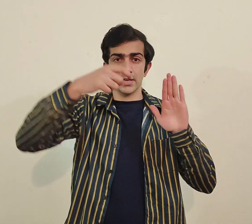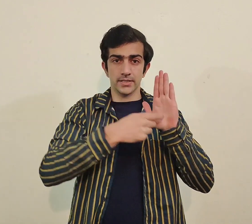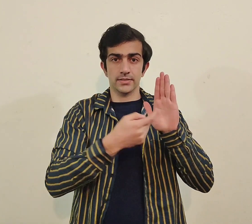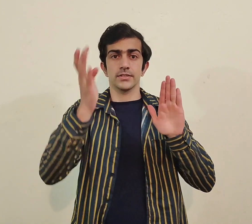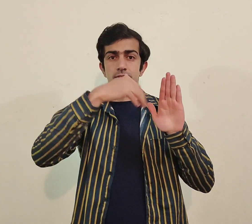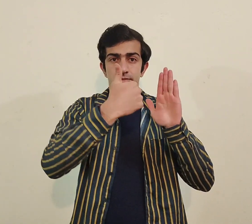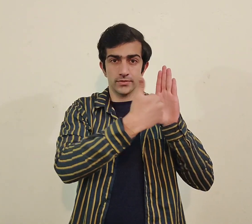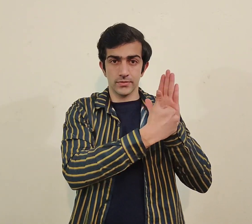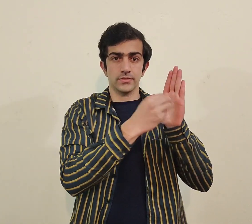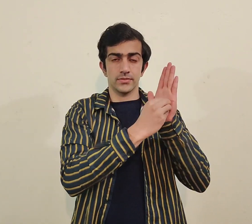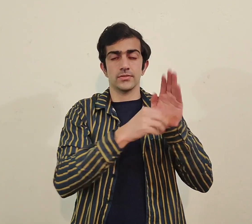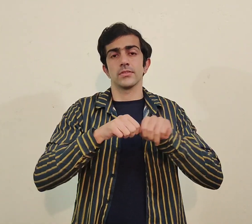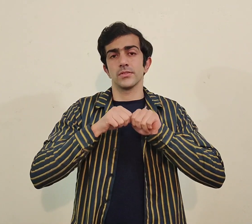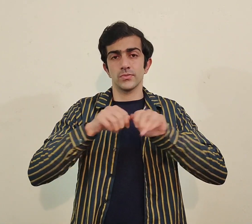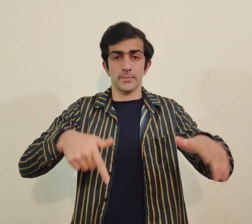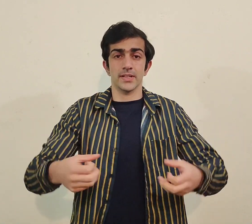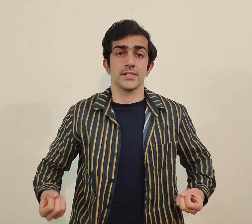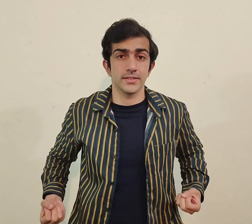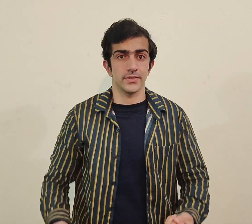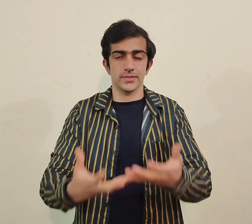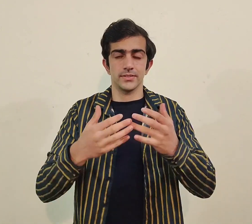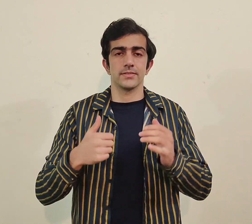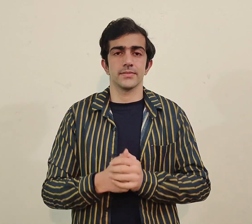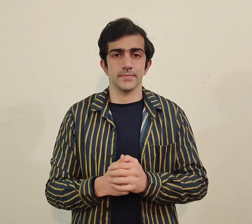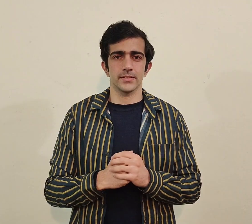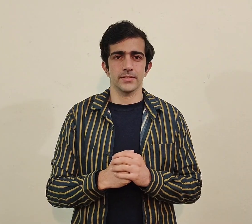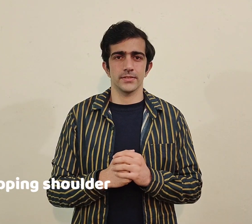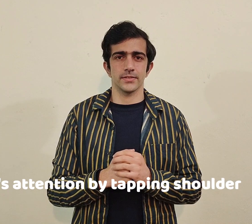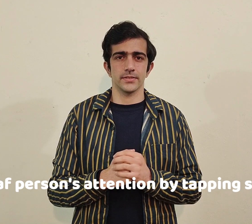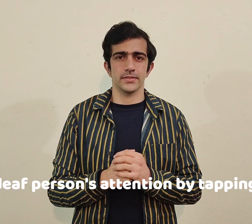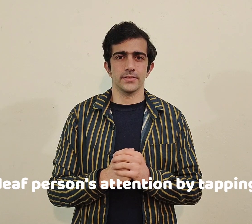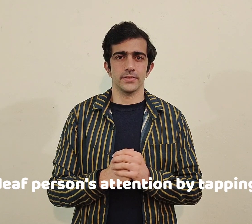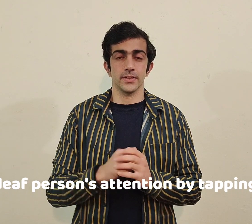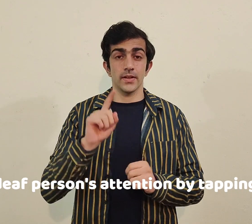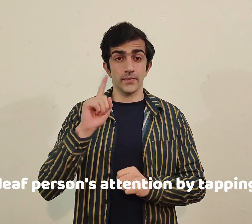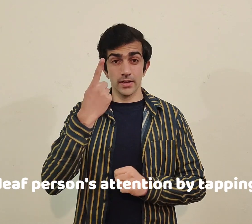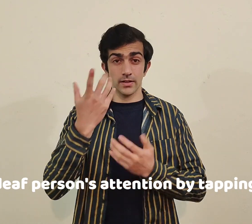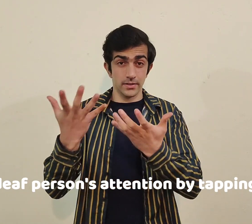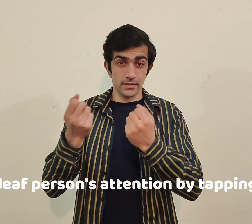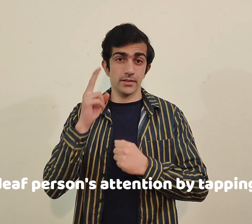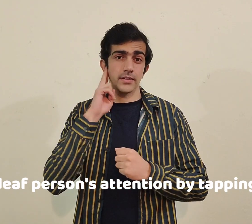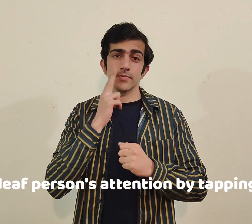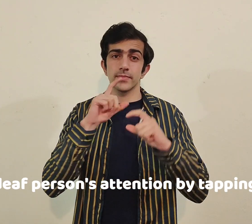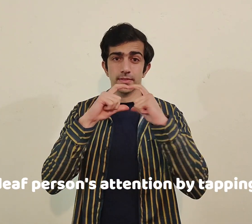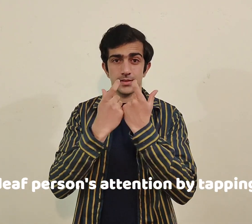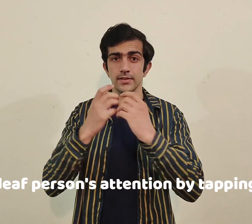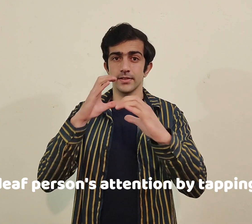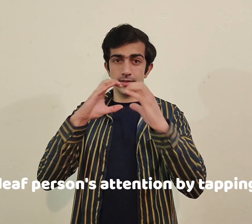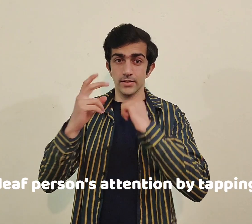سبسکرائب کرنا ویڈیو لائک کمنٹ اور شیئر کرنا مات بولیے گا تو شروع کرتے ہیں تو سب سے پہلی ٹپ جو کسی بھی